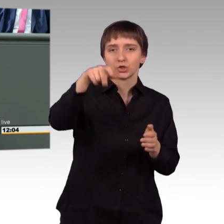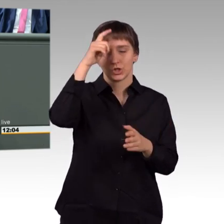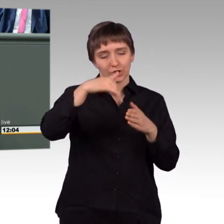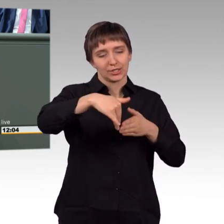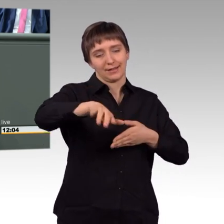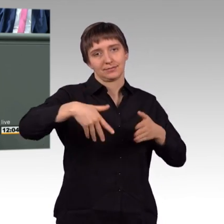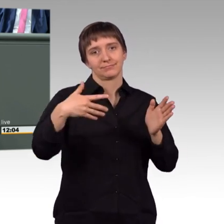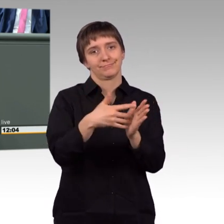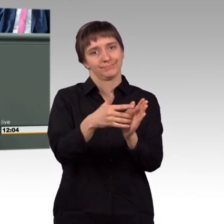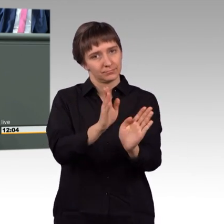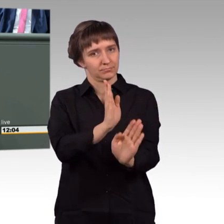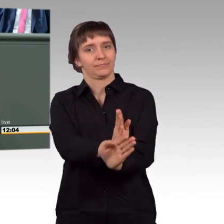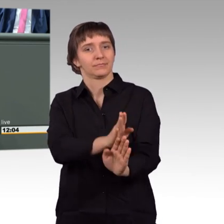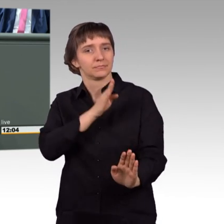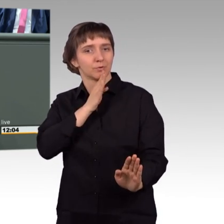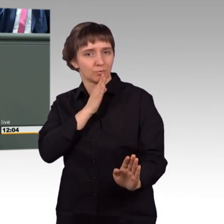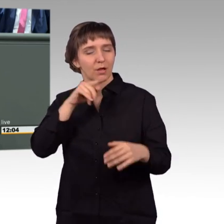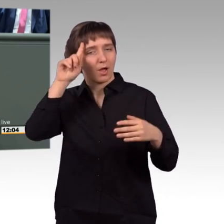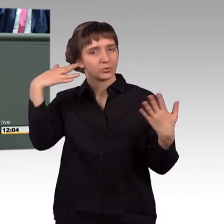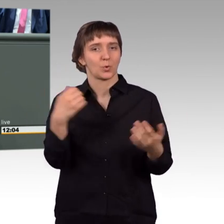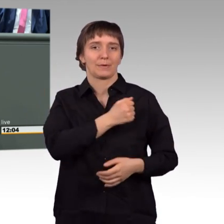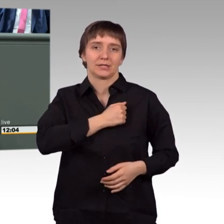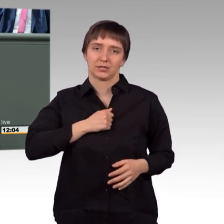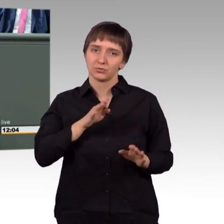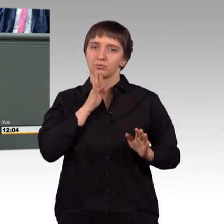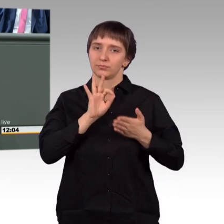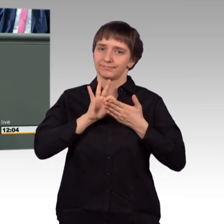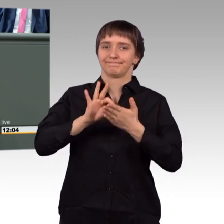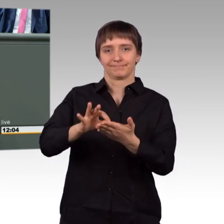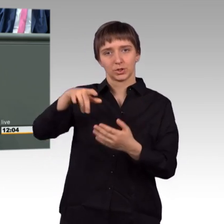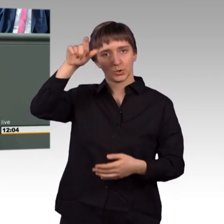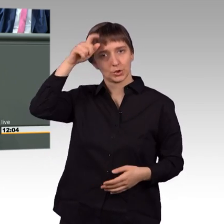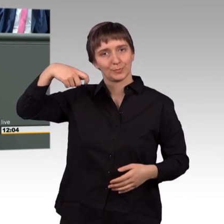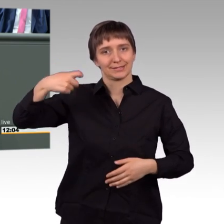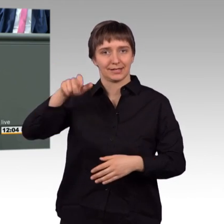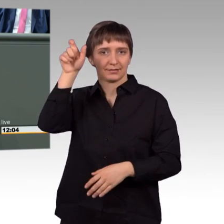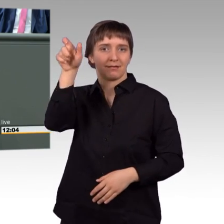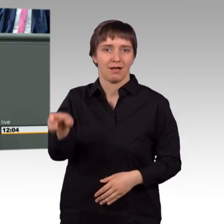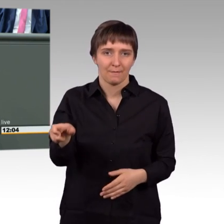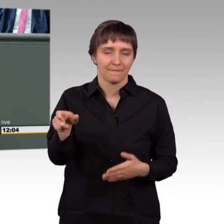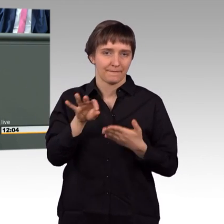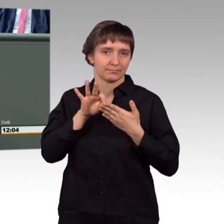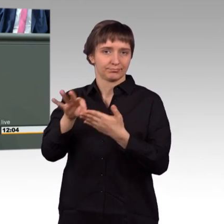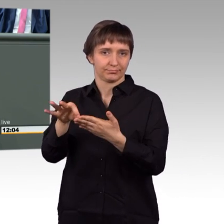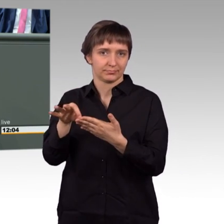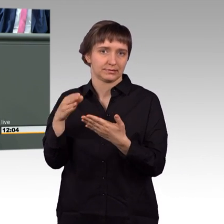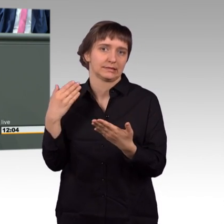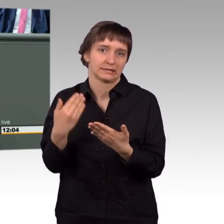dies wäre auch militärisch der richtige Ratschlag an den türkischen Präsidenten, den ihm vielleicht auch seine Generale bald geben werden.